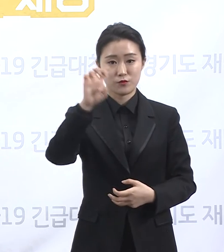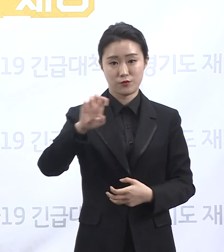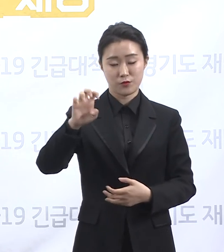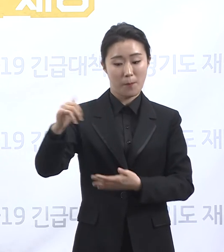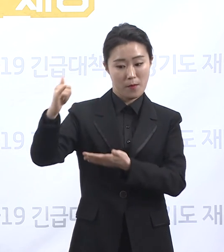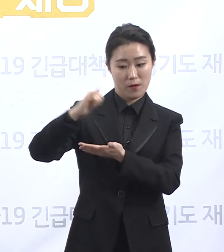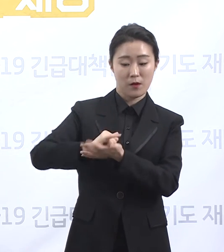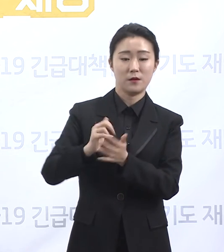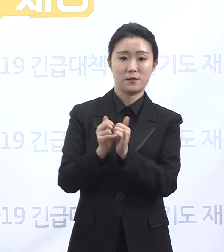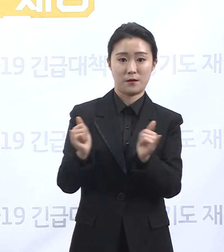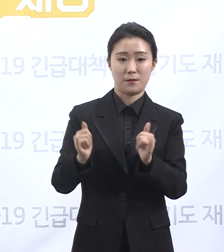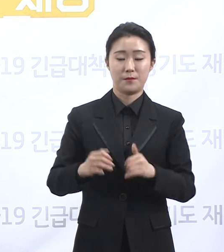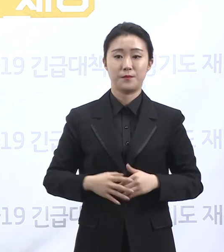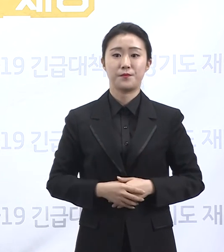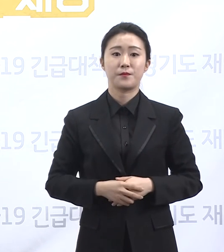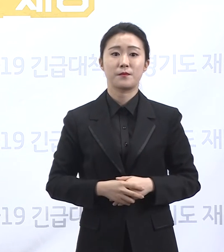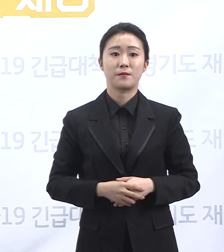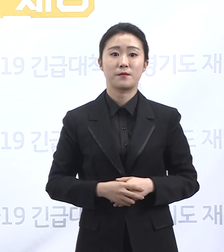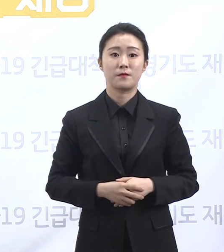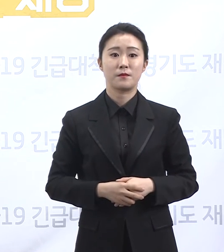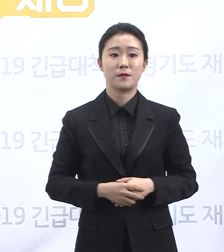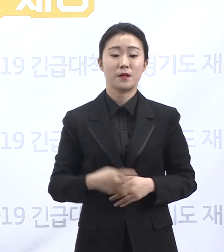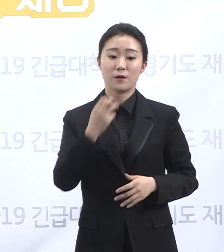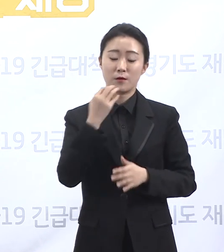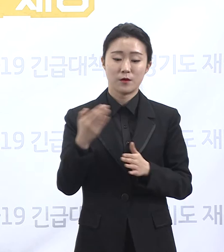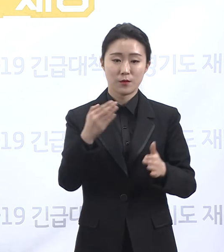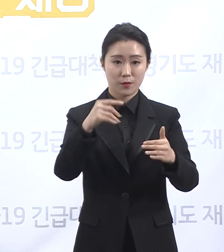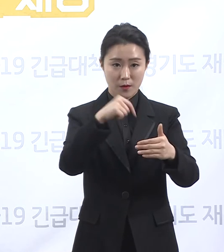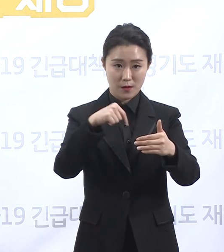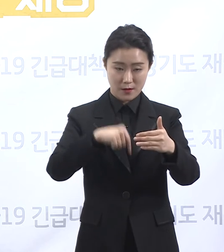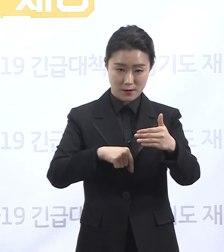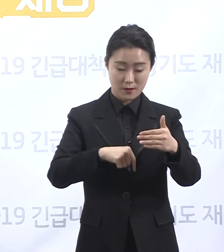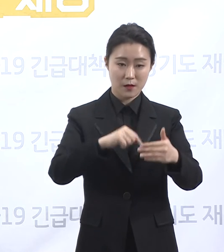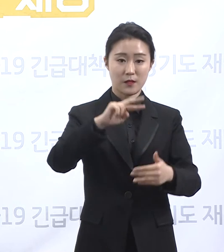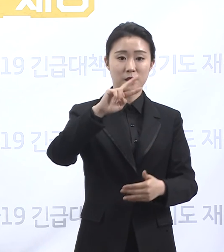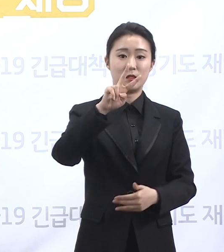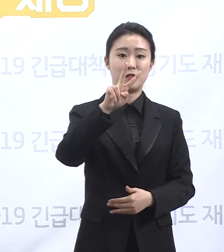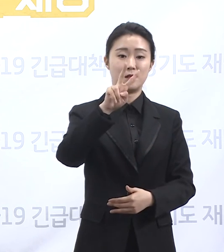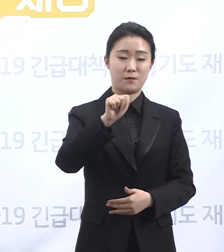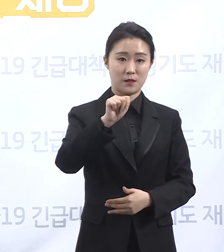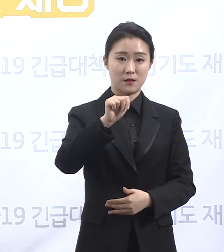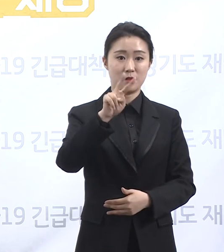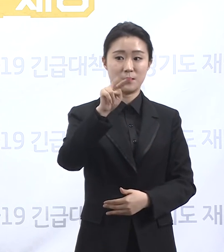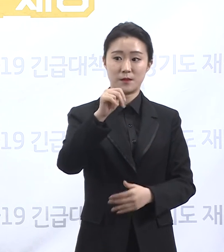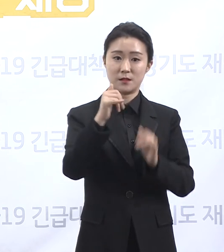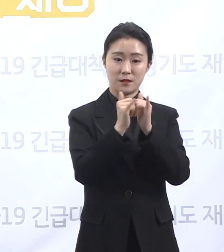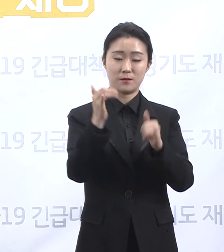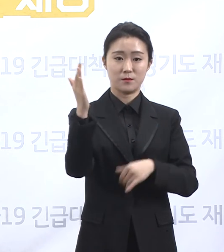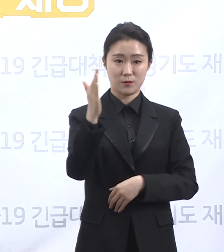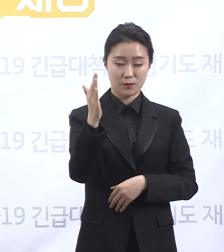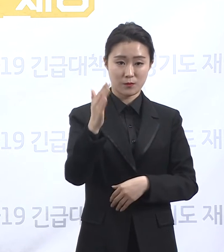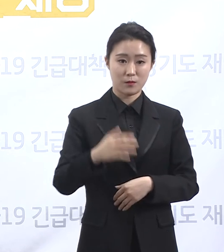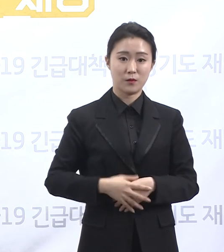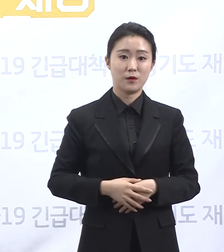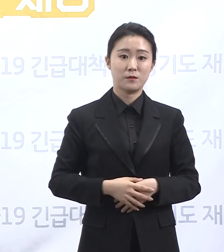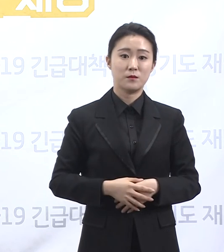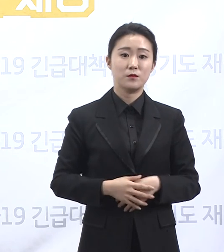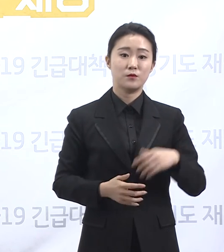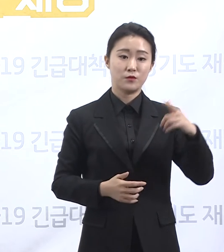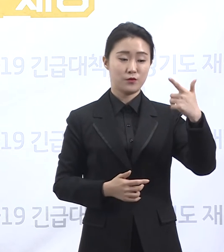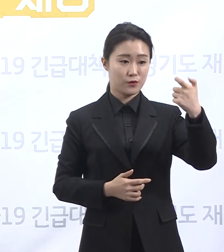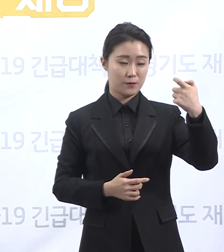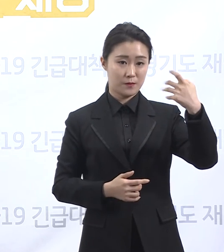기간 도내 해외 입국자는 총 21,138명으로 이 중 63.4%인 14